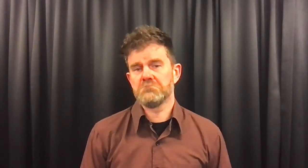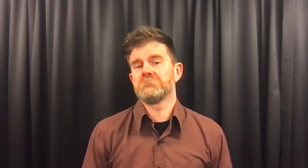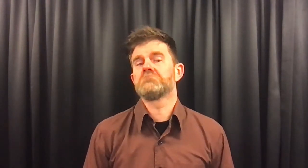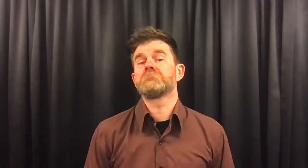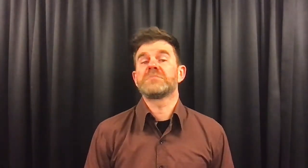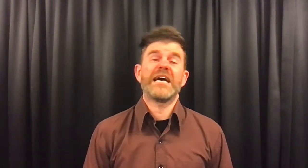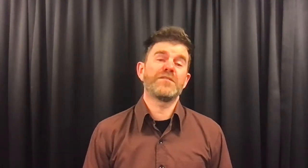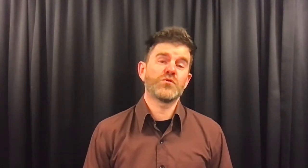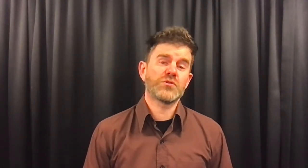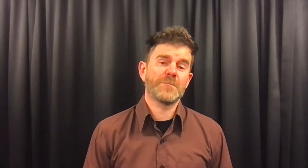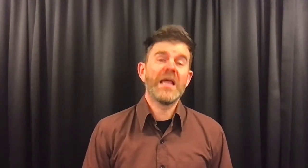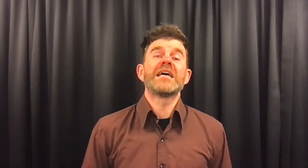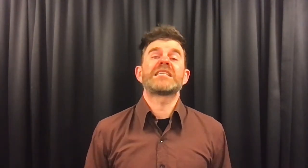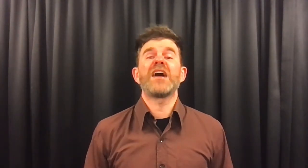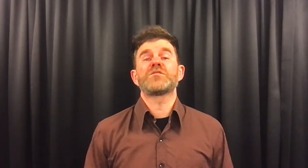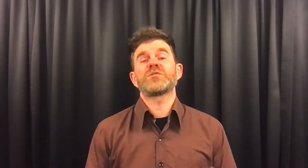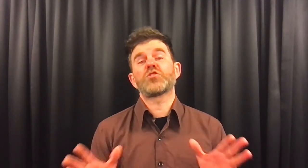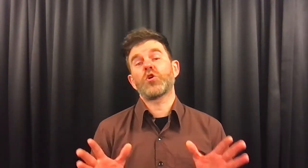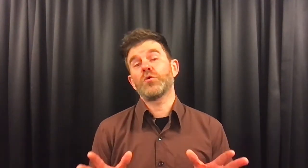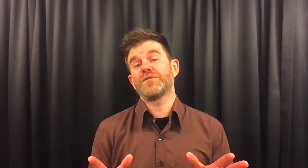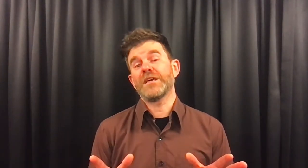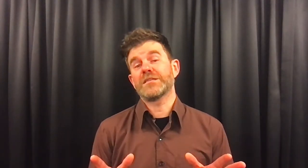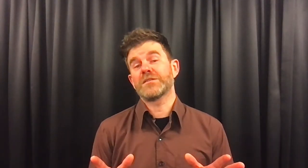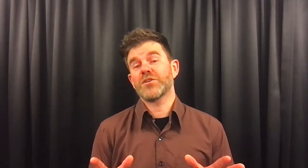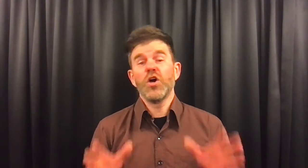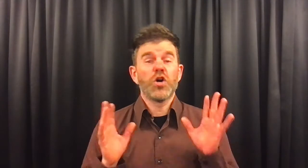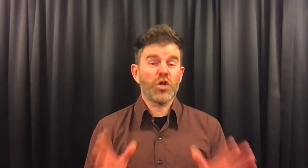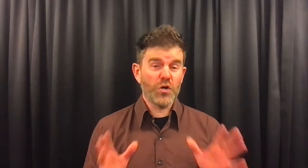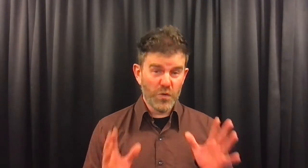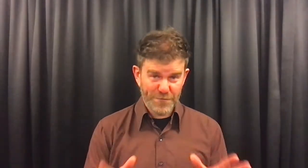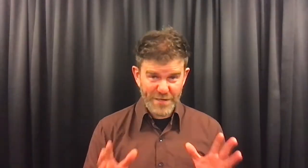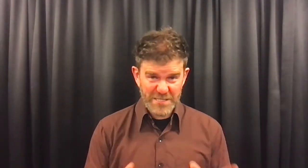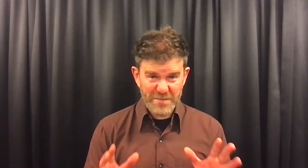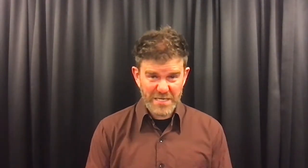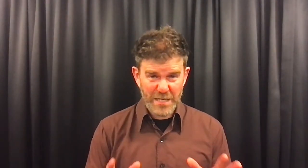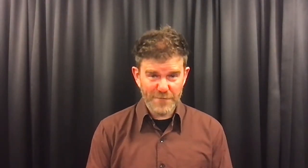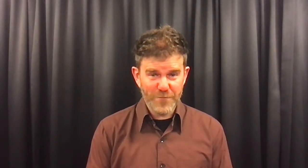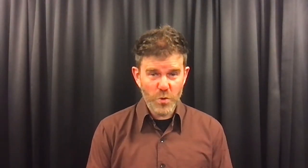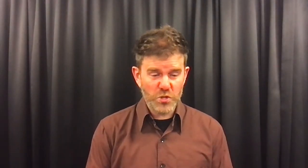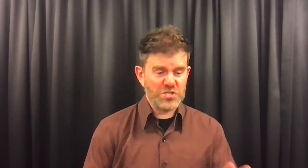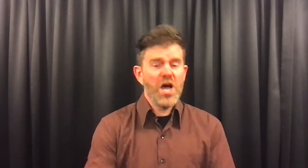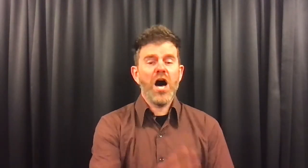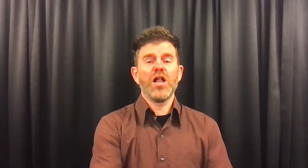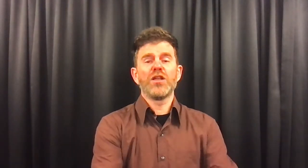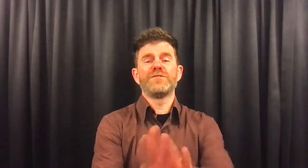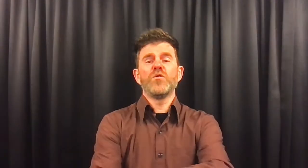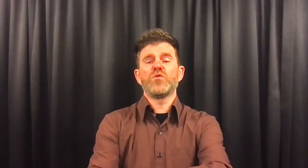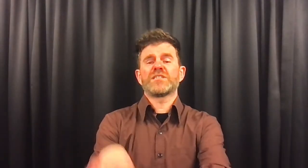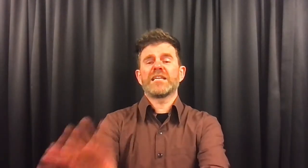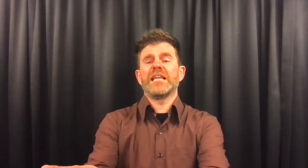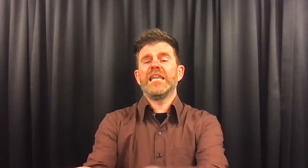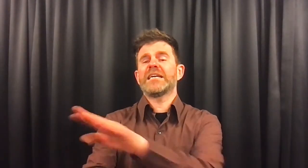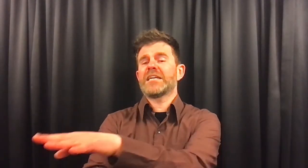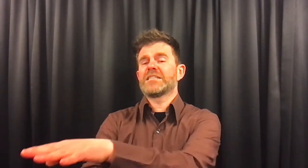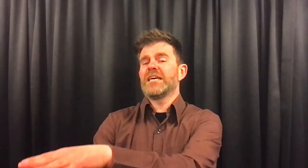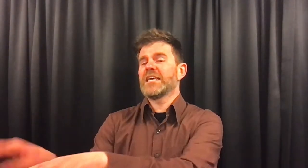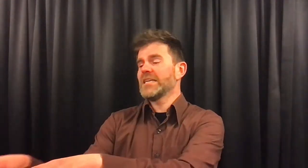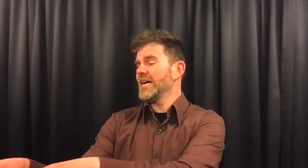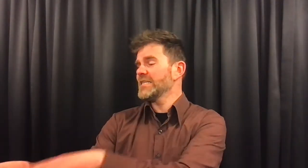T'avonds was het groot feest. Groot feest met alle vogels. Alle vogels zaten lekker gezellig naast